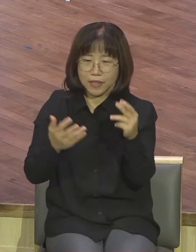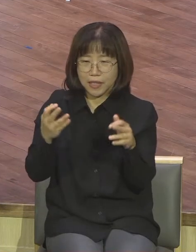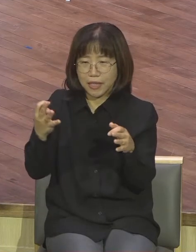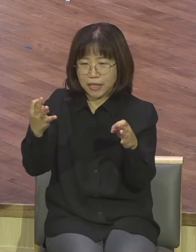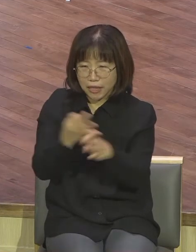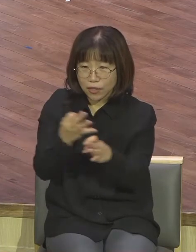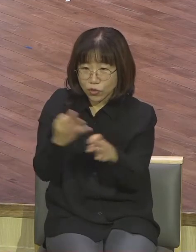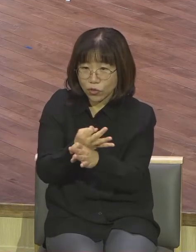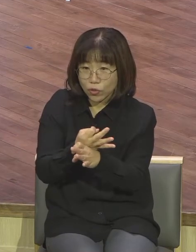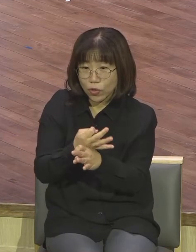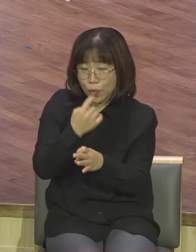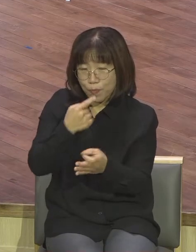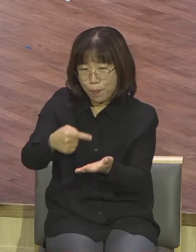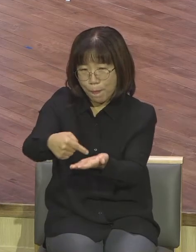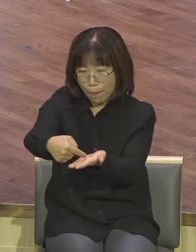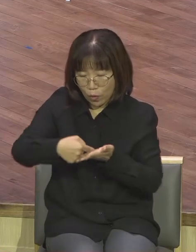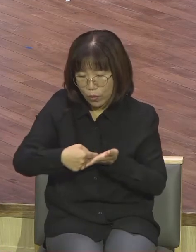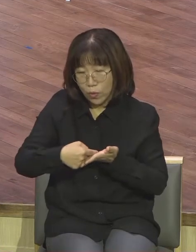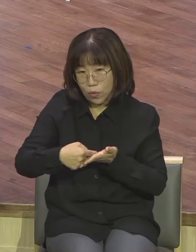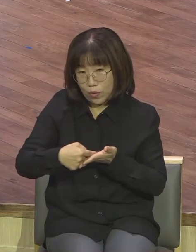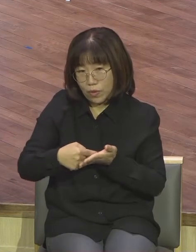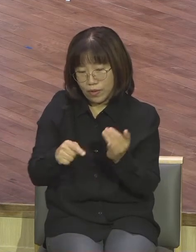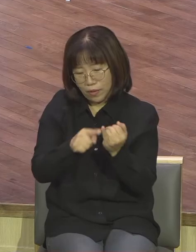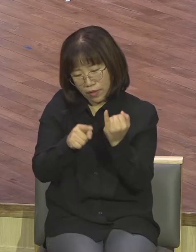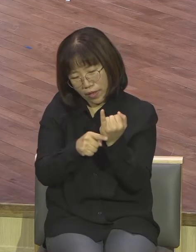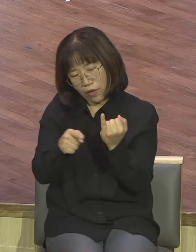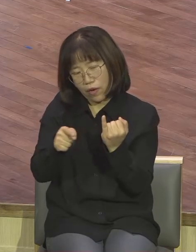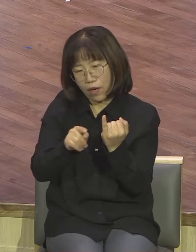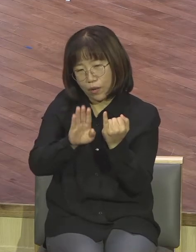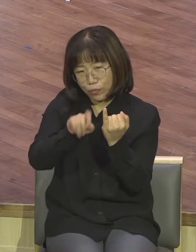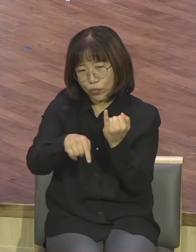모든 기관 뭐 태영아부터 시작해서 쫙 보던 기관들